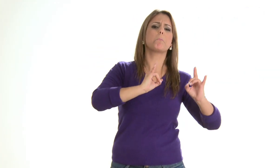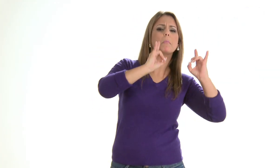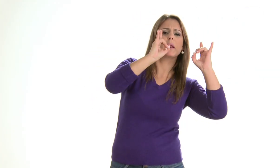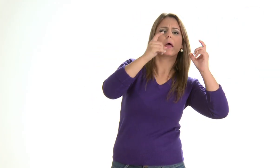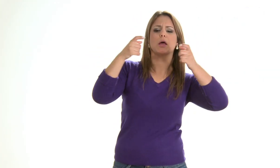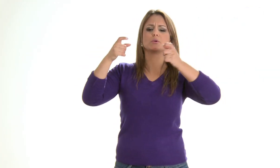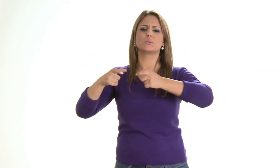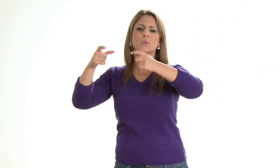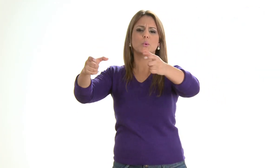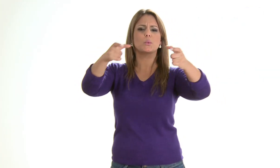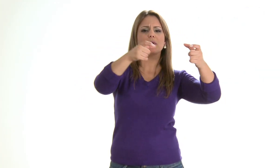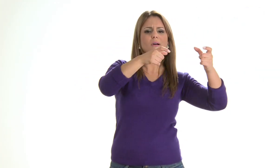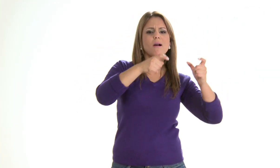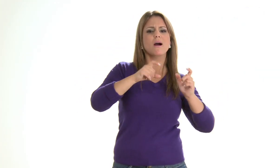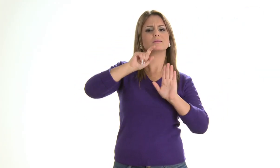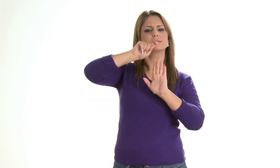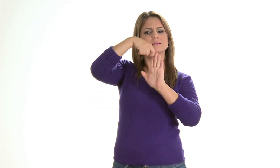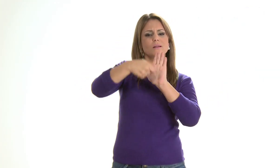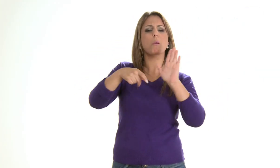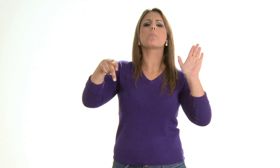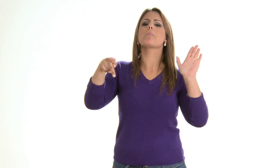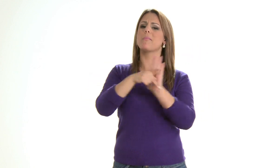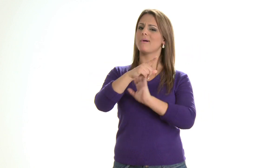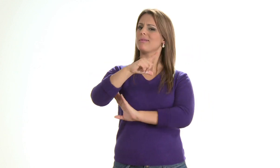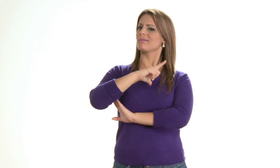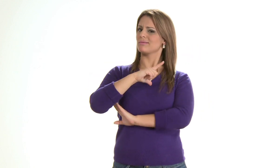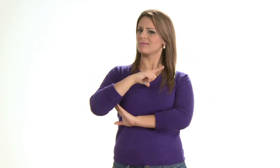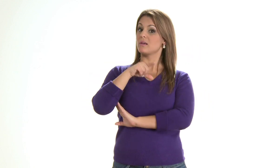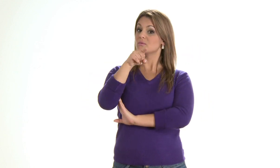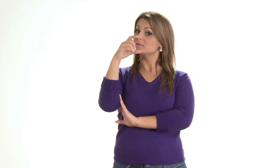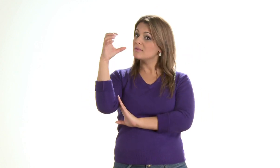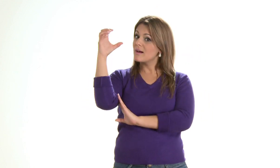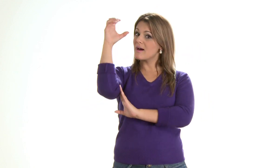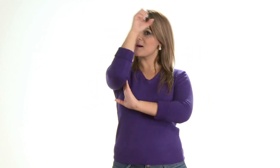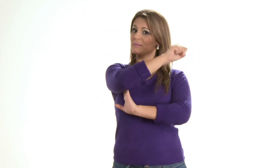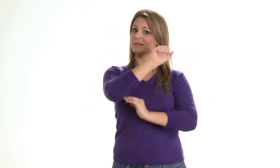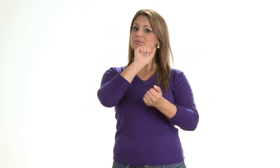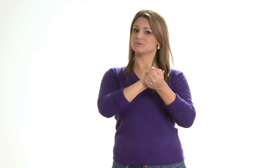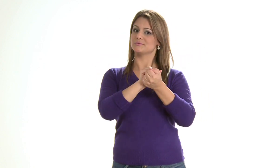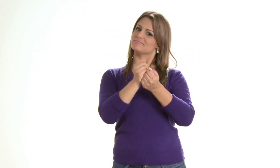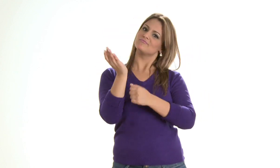como prédios e alguns locais específicos do ensino superior. Vamos aprender juntos?